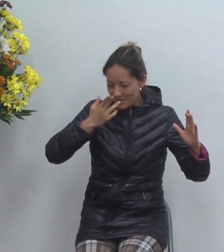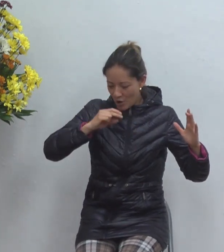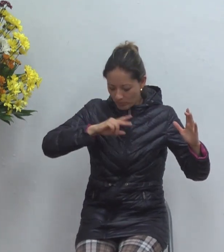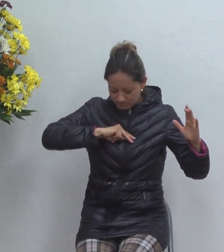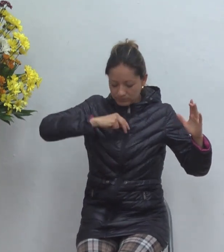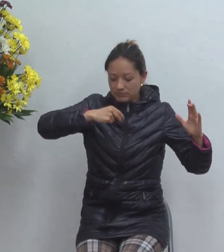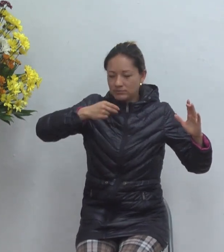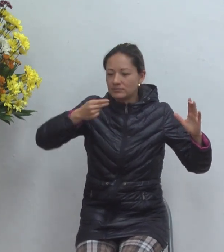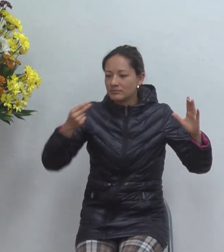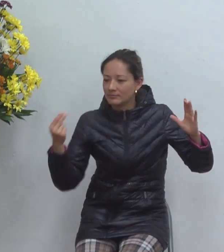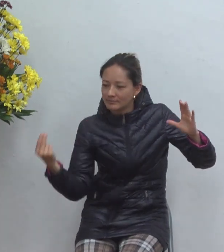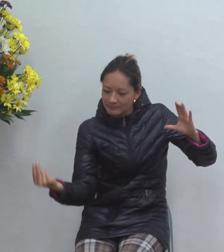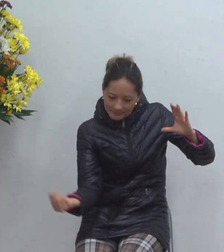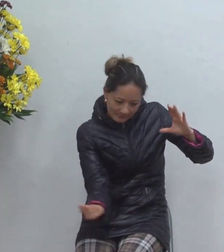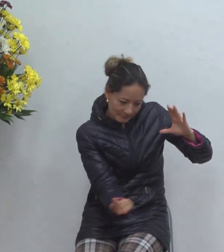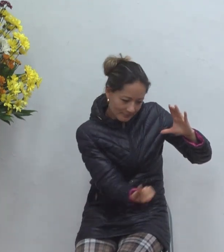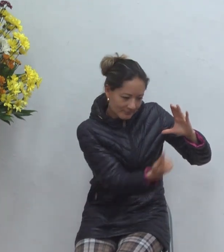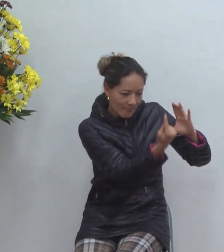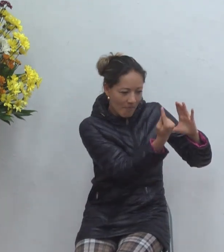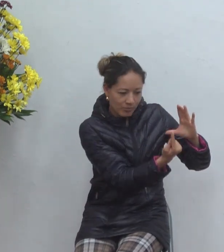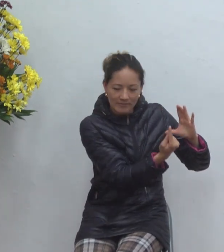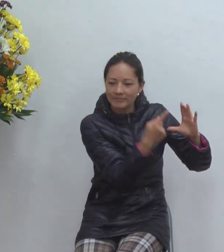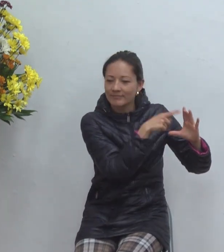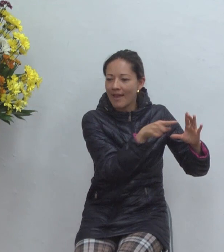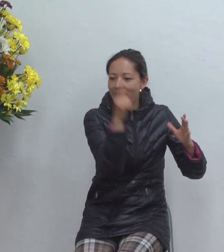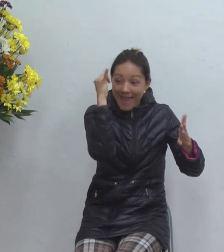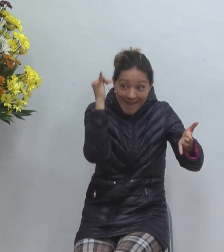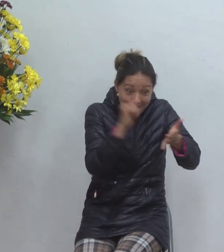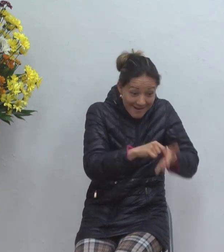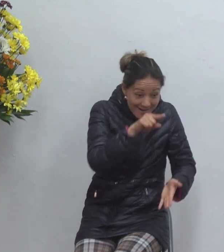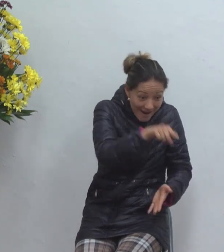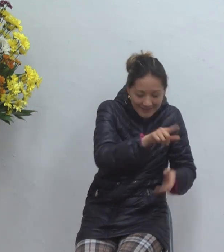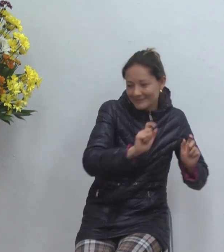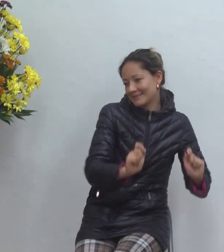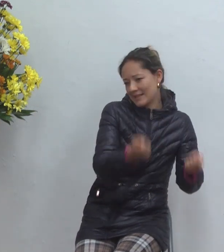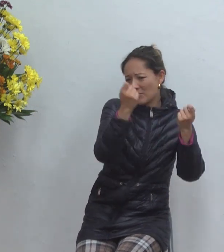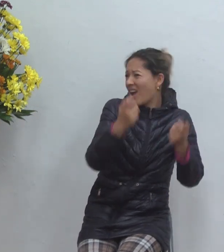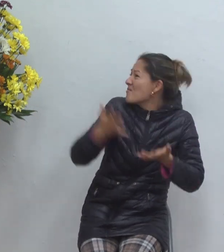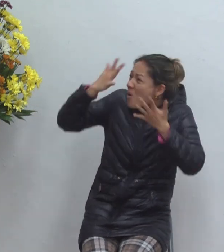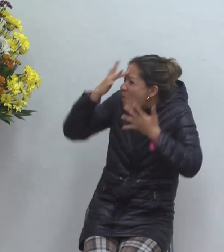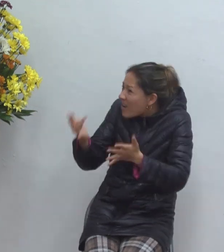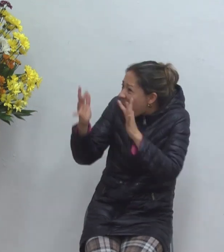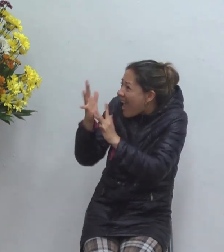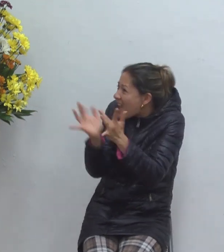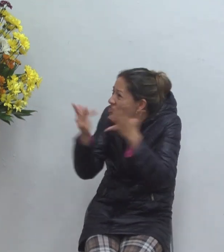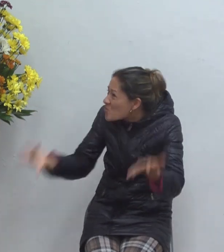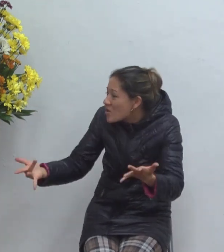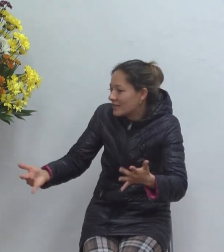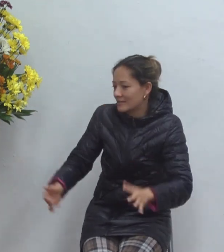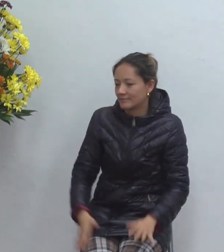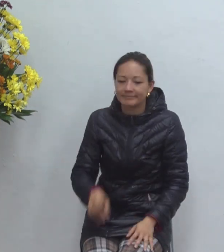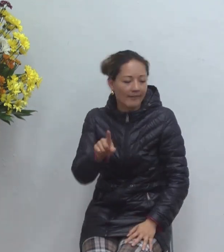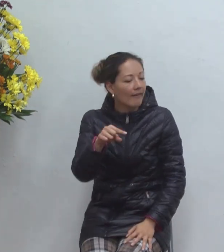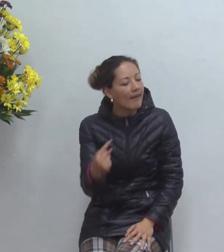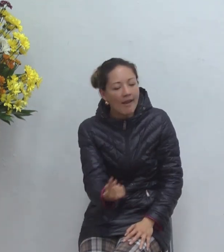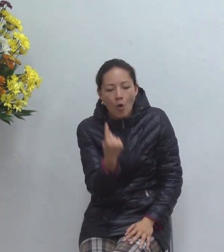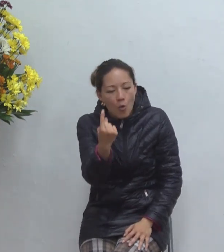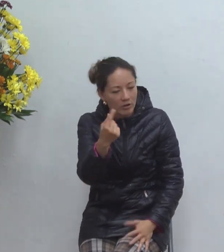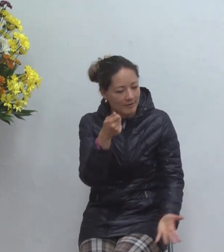en él cree no se pierda más tenga vida pero porque tiene que ser por Jesús porque es el único que podía pagar por nuestros